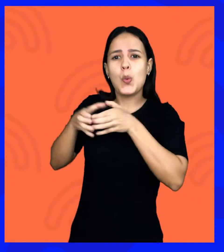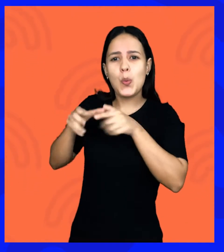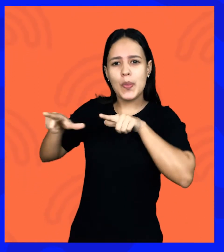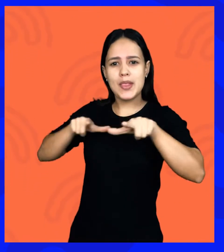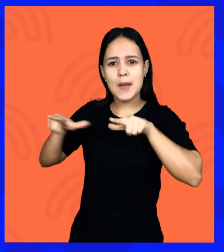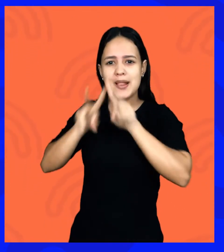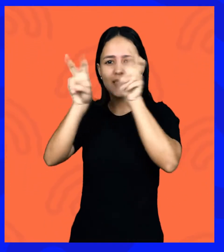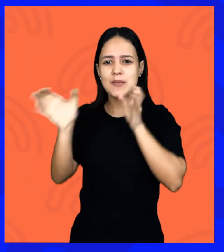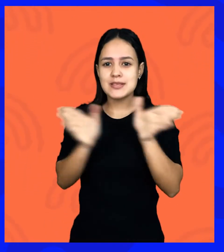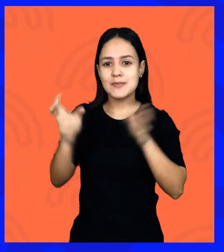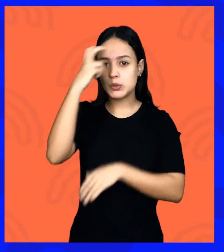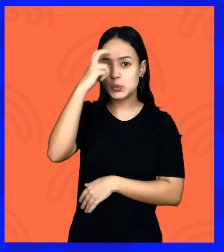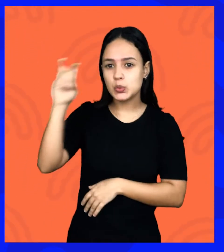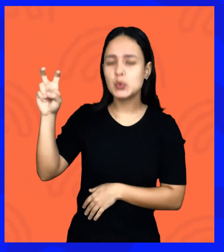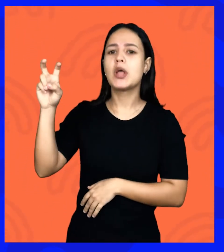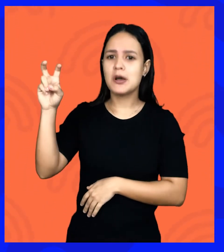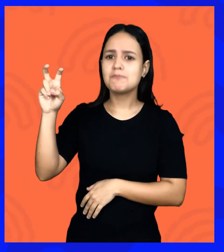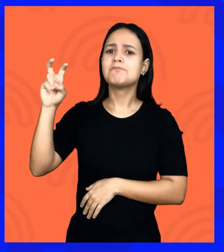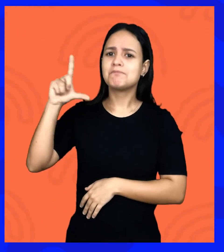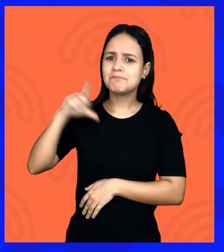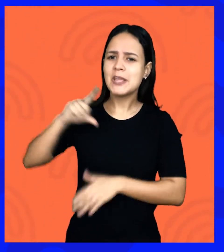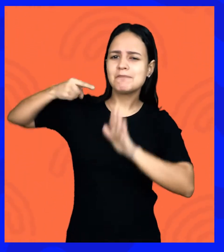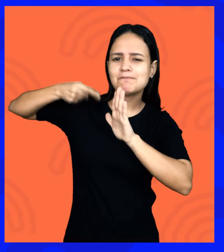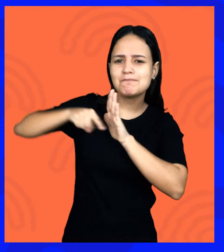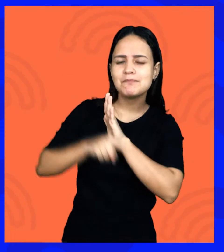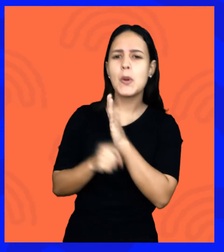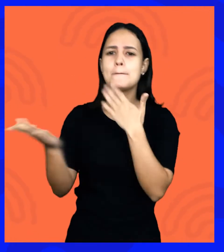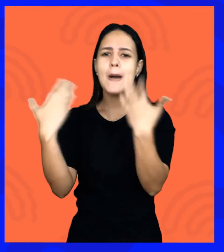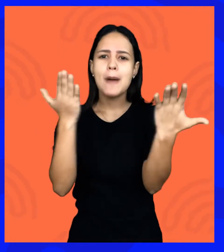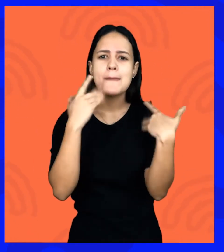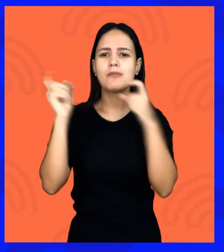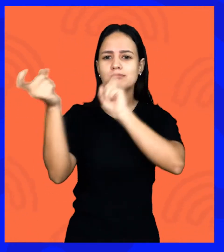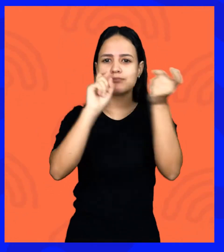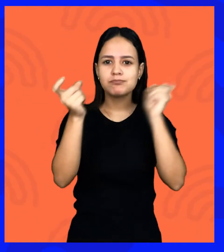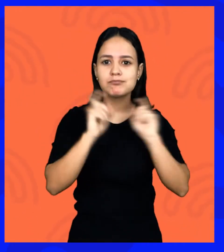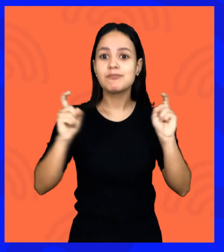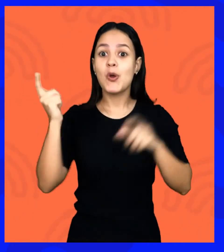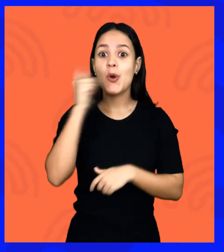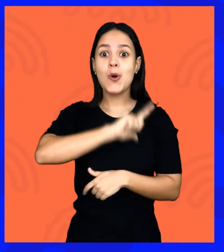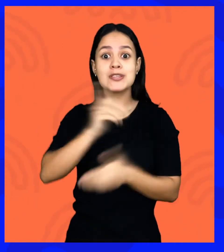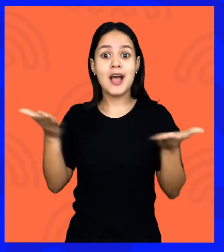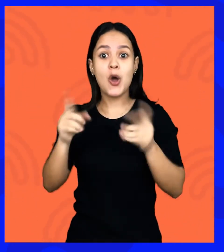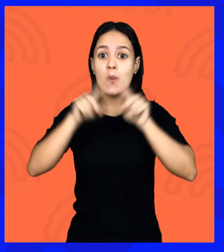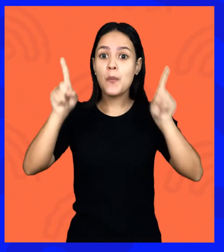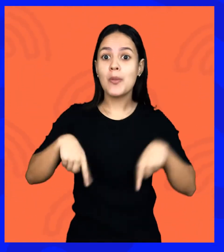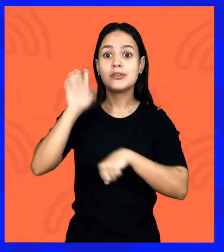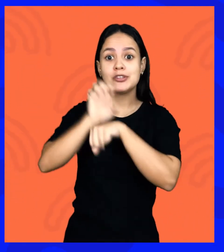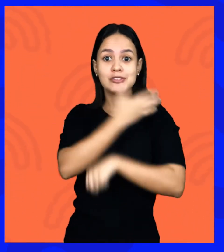do grupo de trabalho de acessibilidade cultural, tem aprofundado essas discussões, vislumbrando agora a construção de um plano estadual